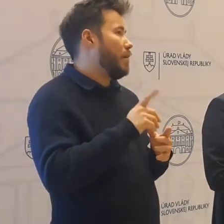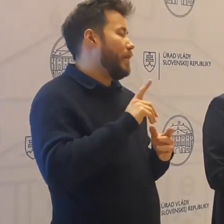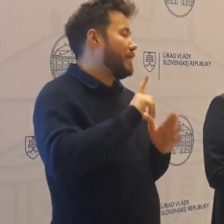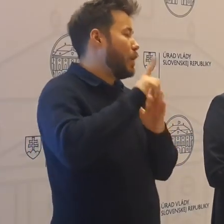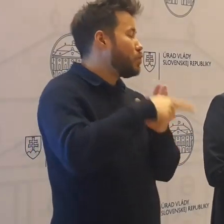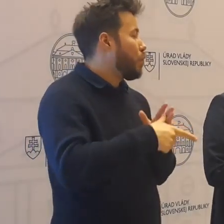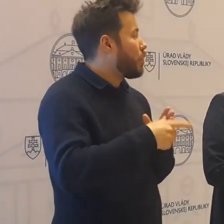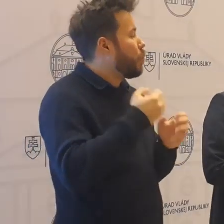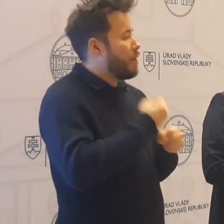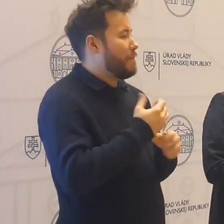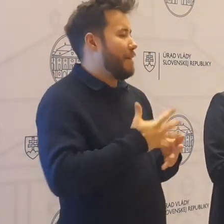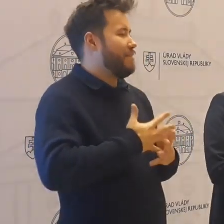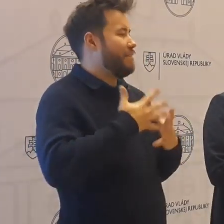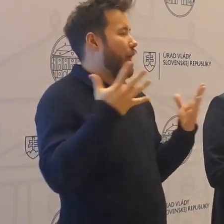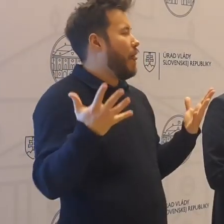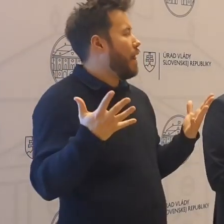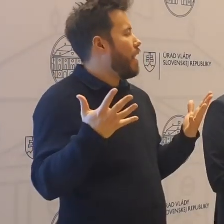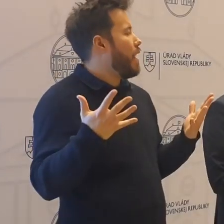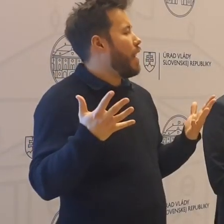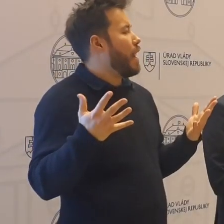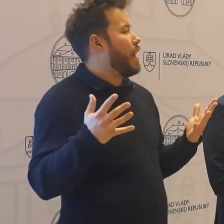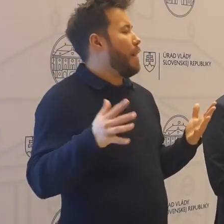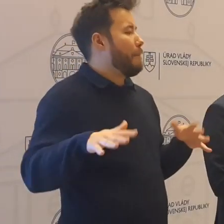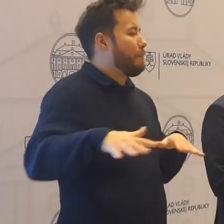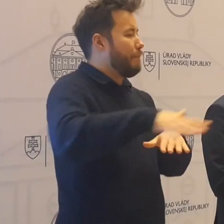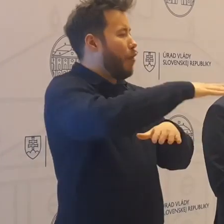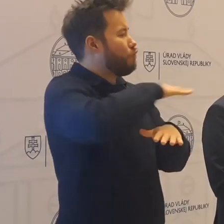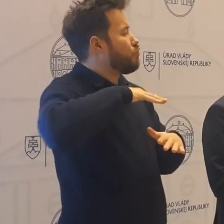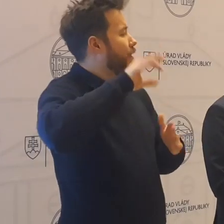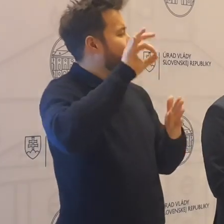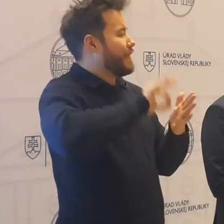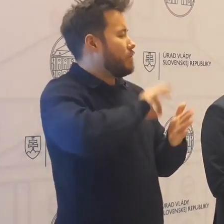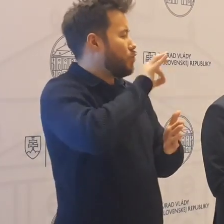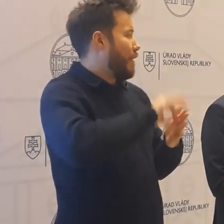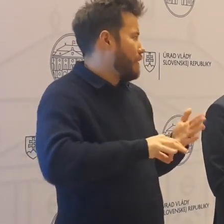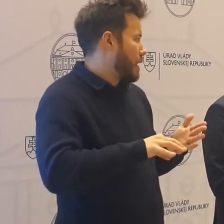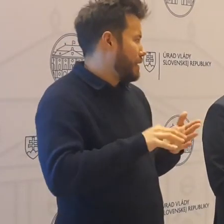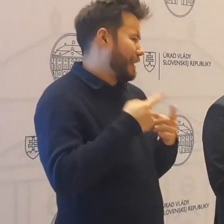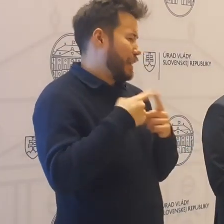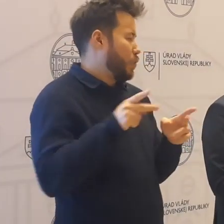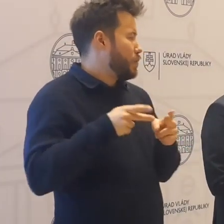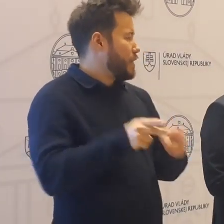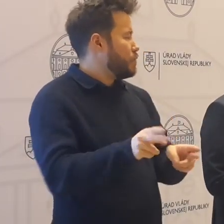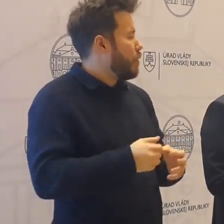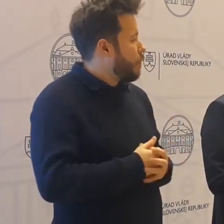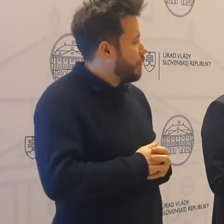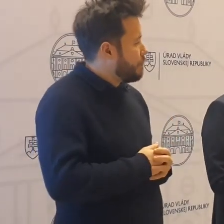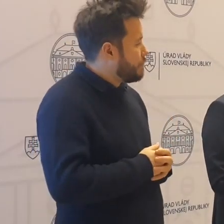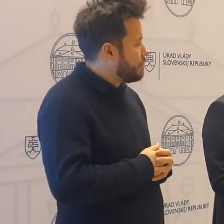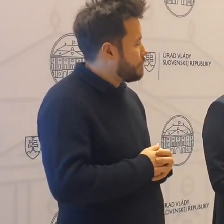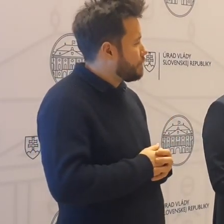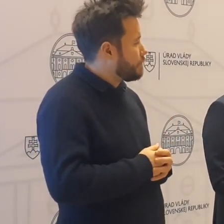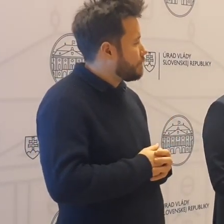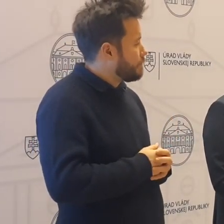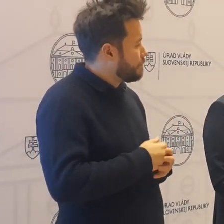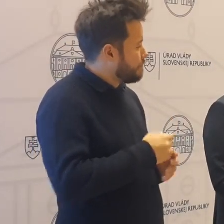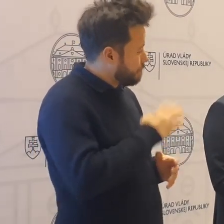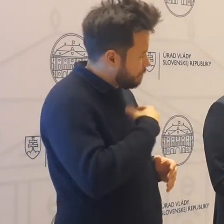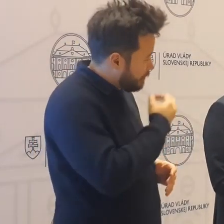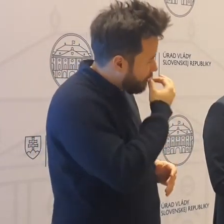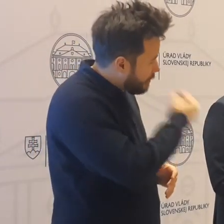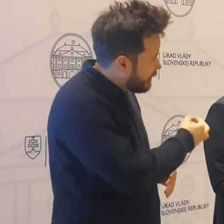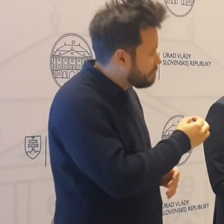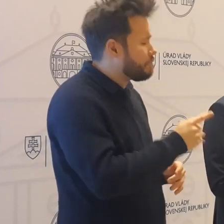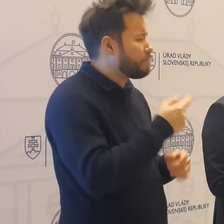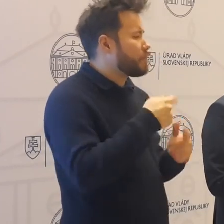pretestovanie rôznymi inými spôsobmi, ktoré sú momentálne dostupné. V tej speciálnej školy, viem, že som to len prekočul, ale tie